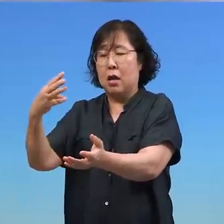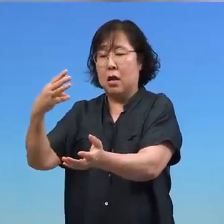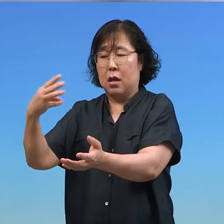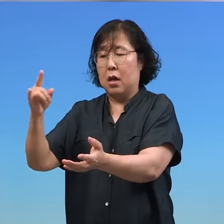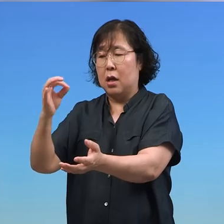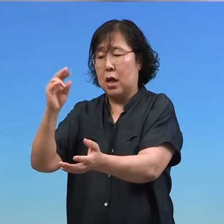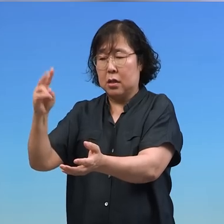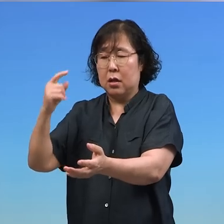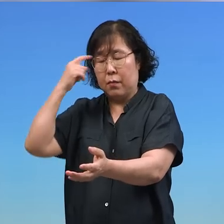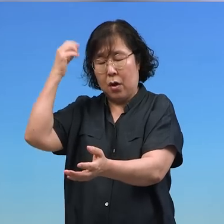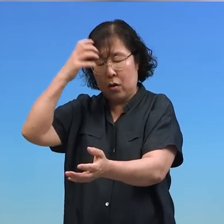저는